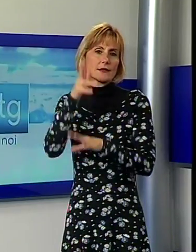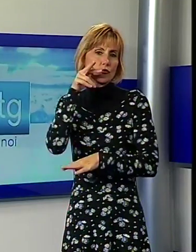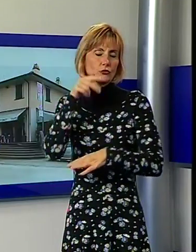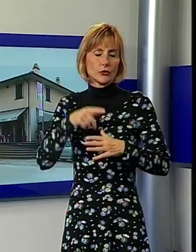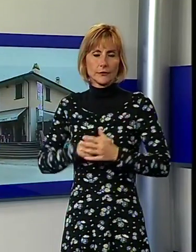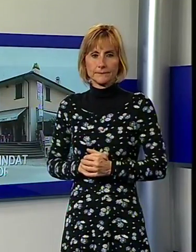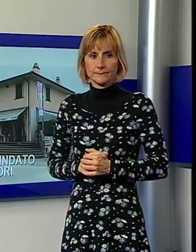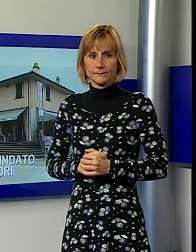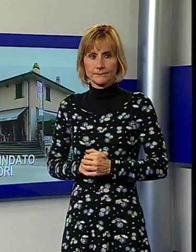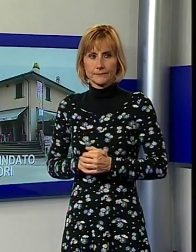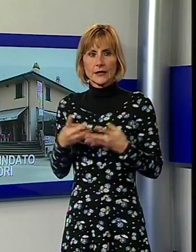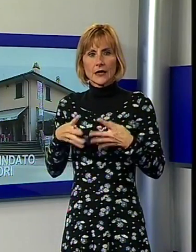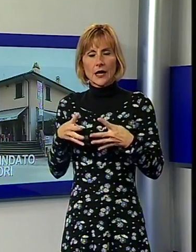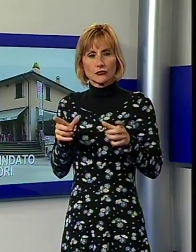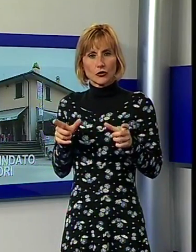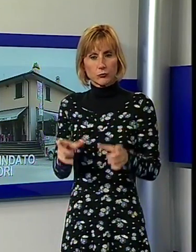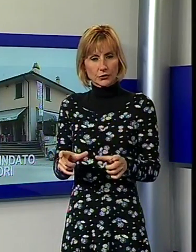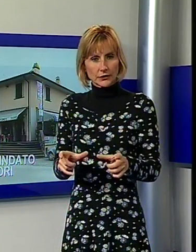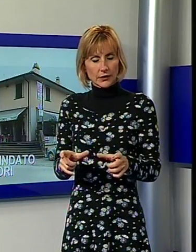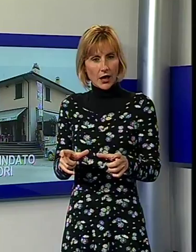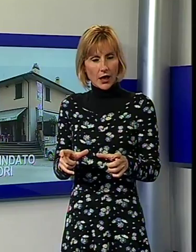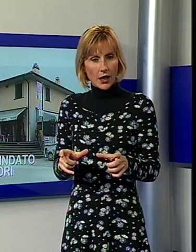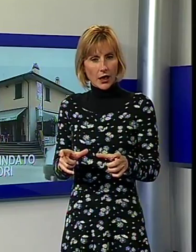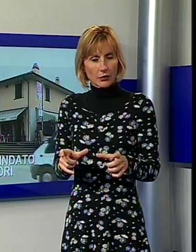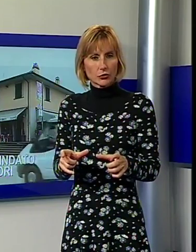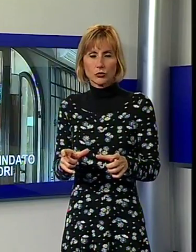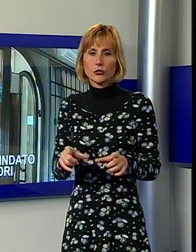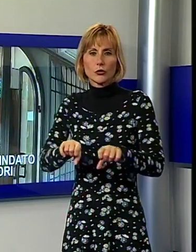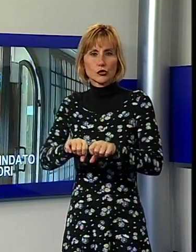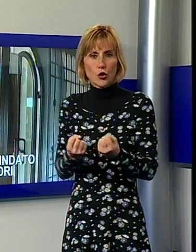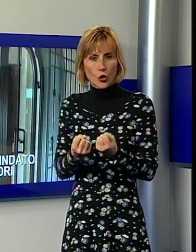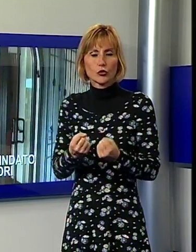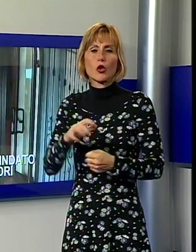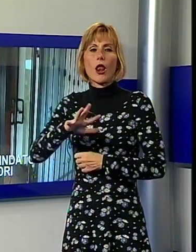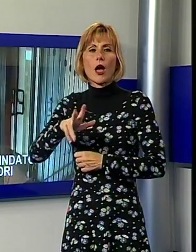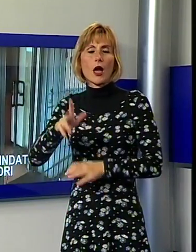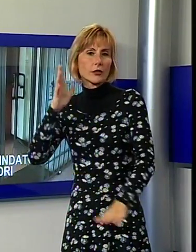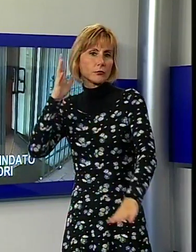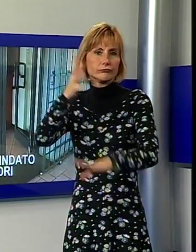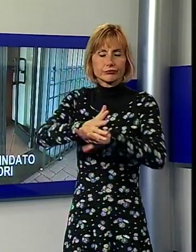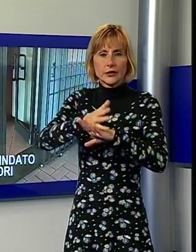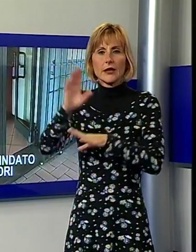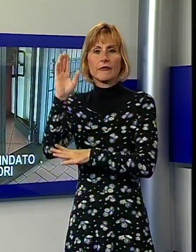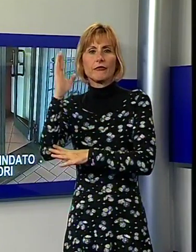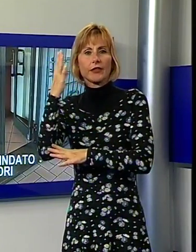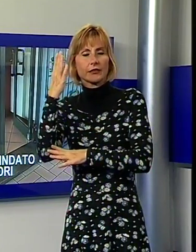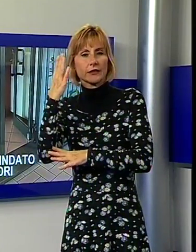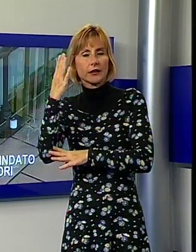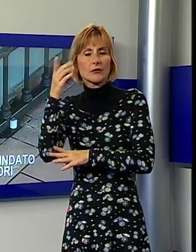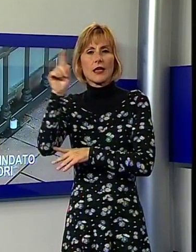cancello blindato non ferma i ladri, colpo nella notte a Porcari, malviventi sfondano la vetrina da E6 Irene a Pissombar